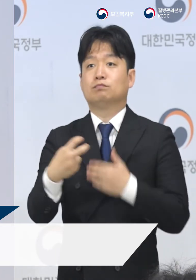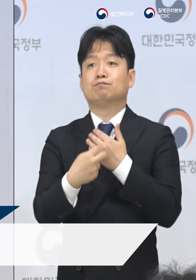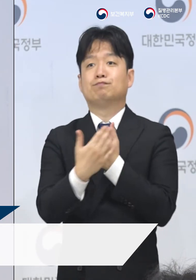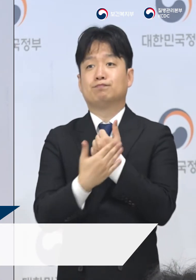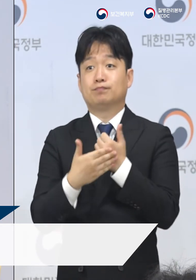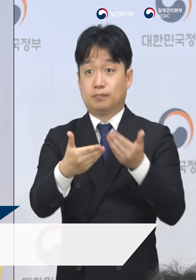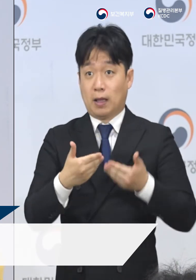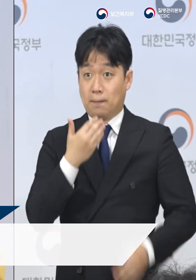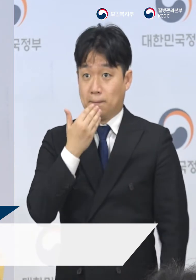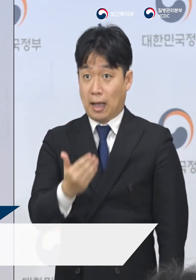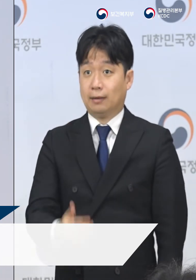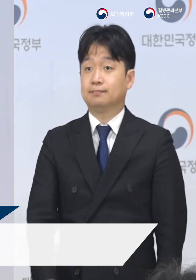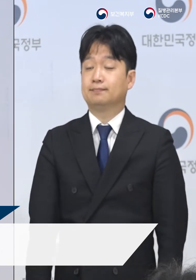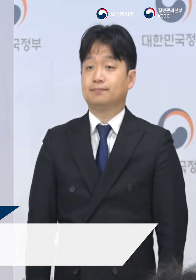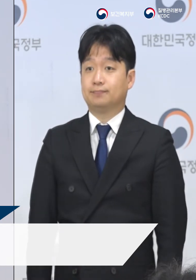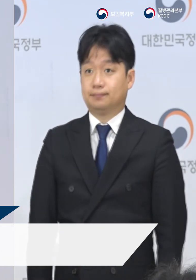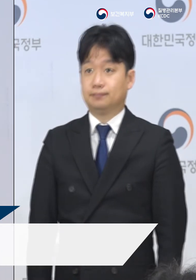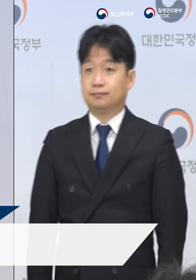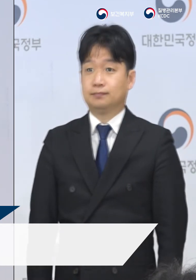받을 수 있을 것입니다.